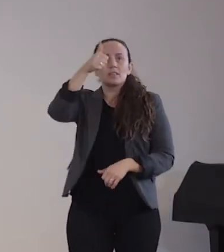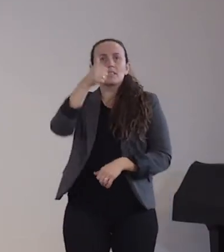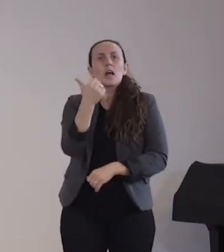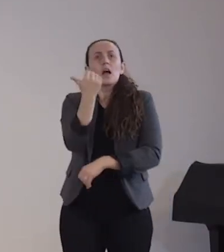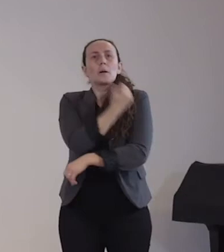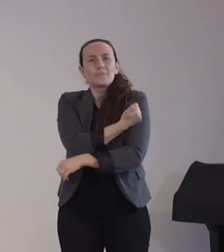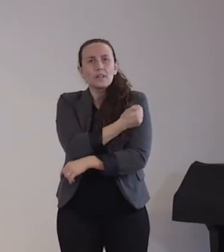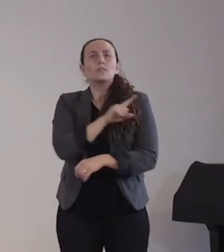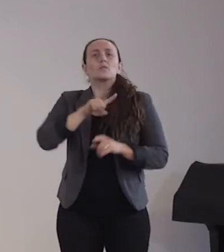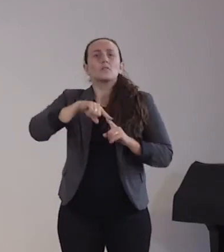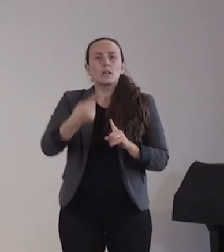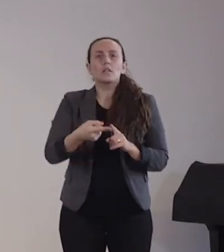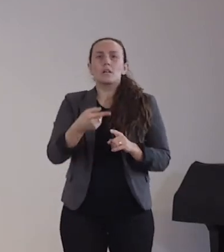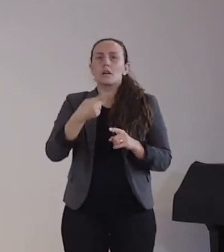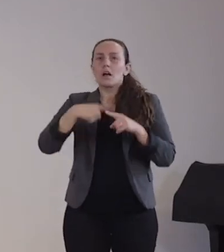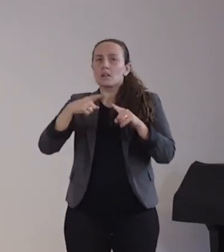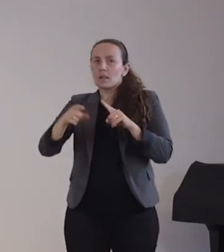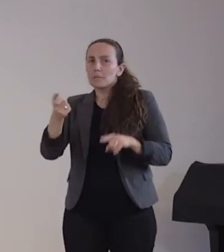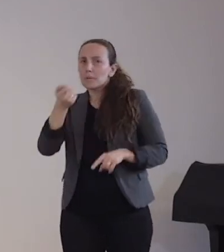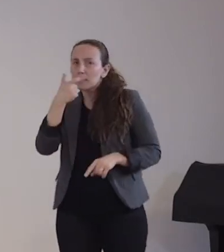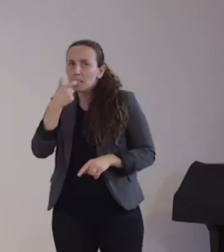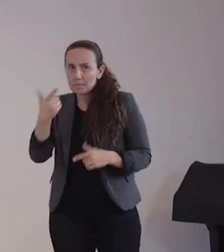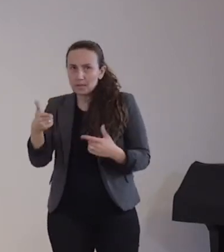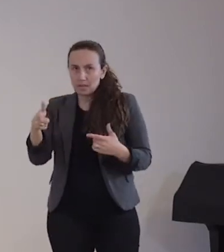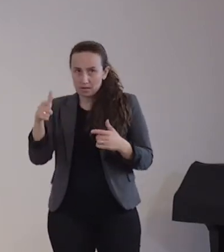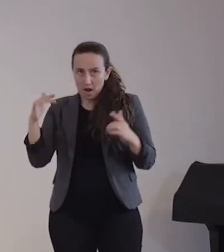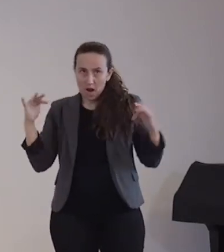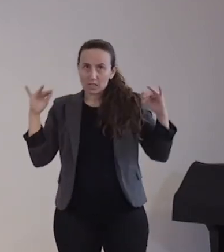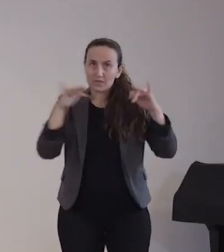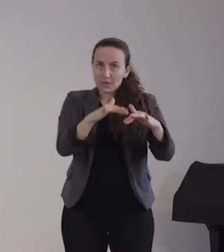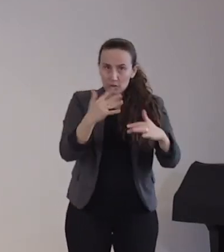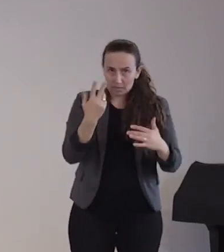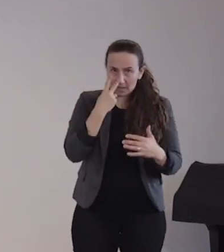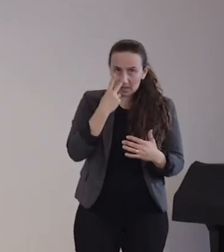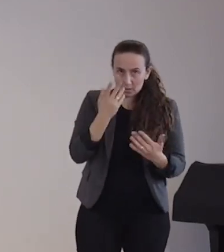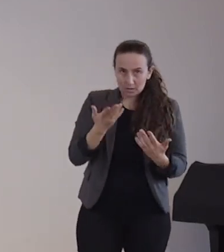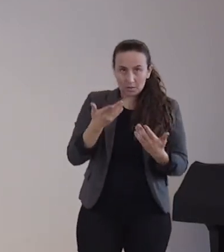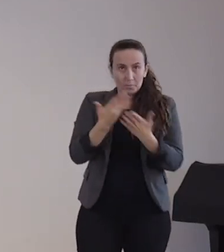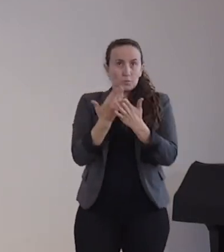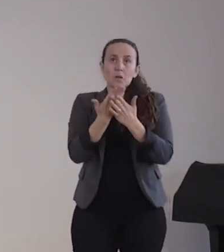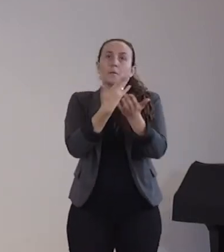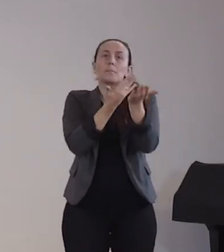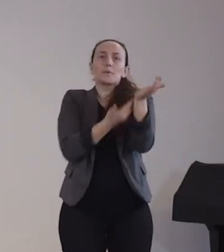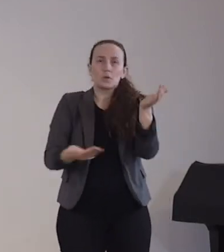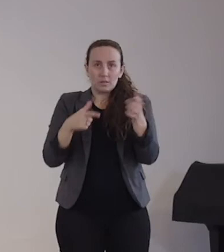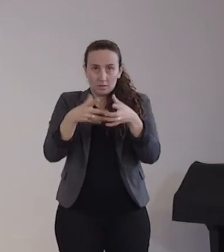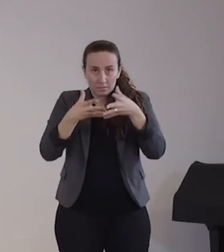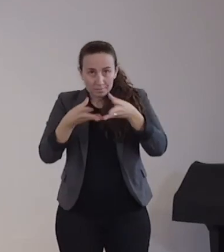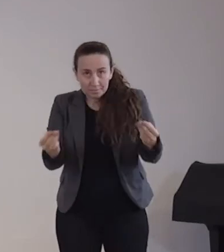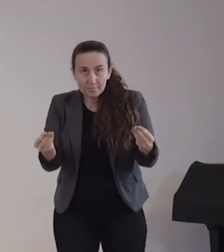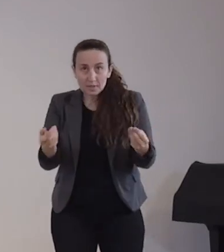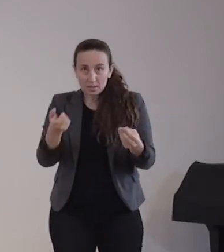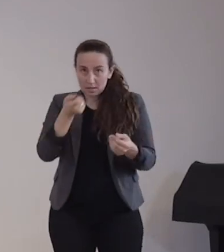blutverdünnende Medikamente? Nein, das Impfen hat keine negativen Wirkung auf Medikamente. Es ist so, dass bei